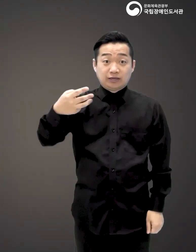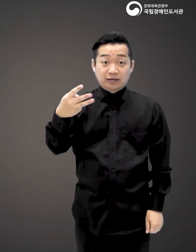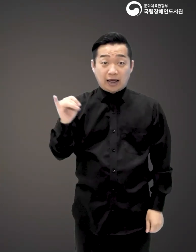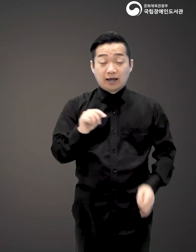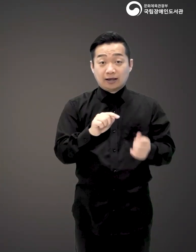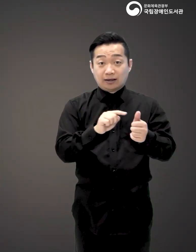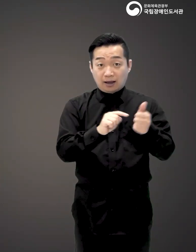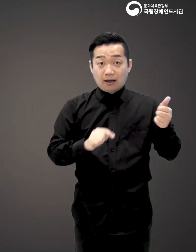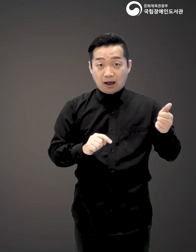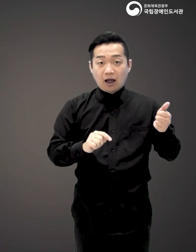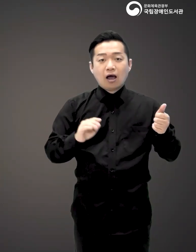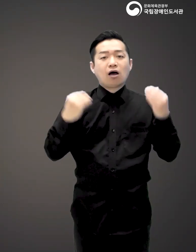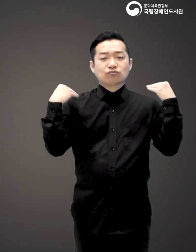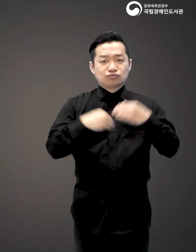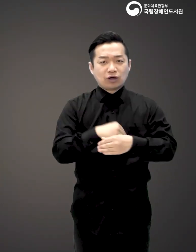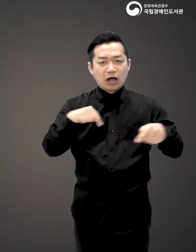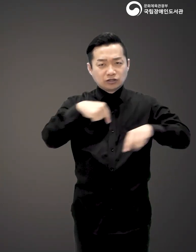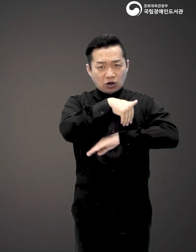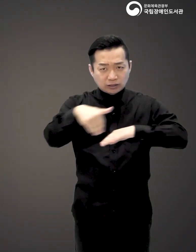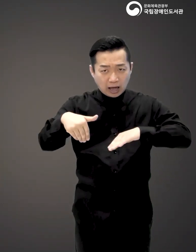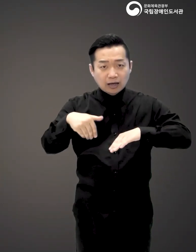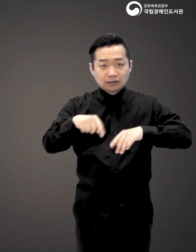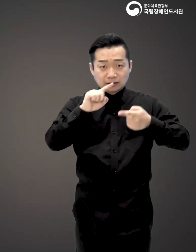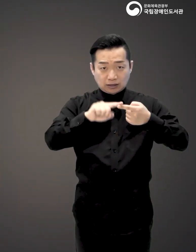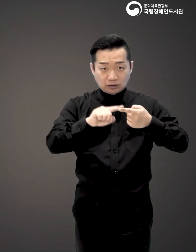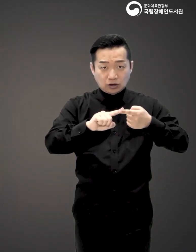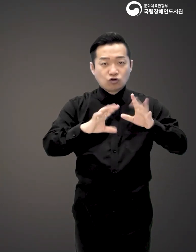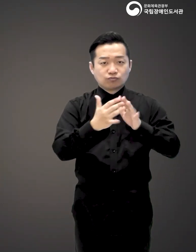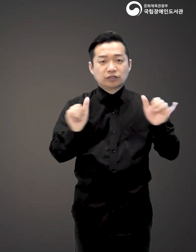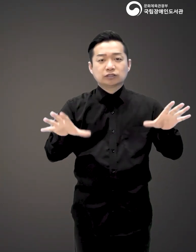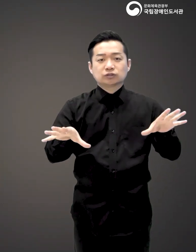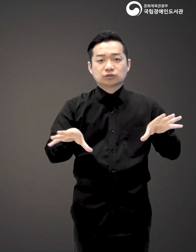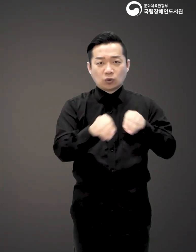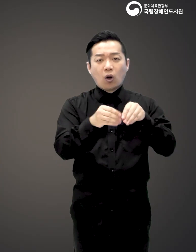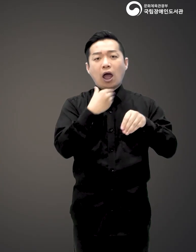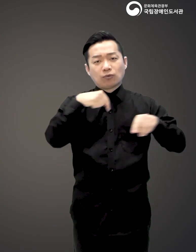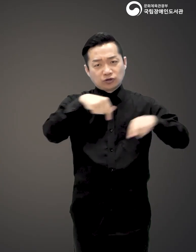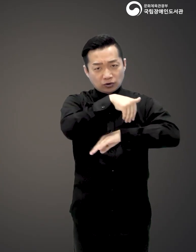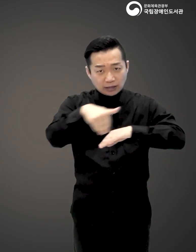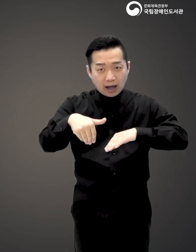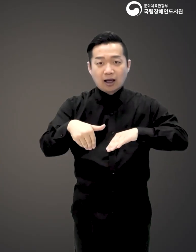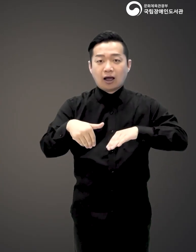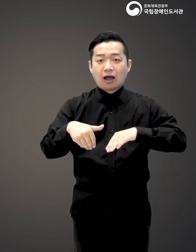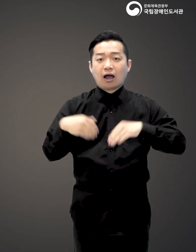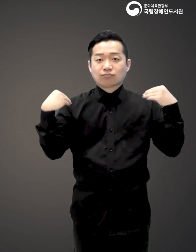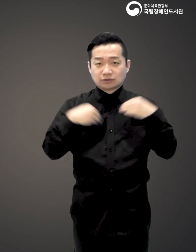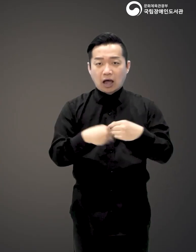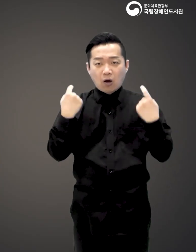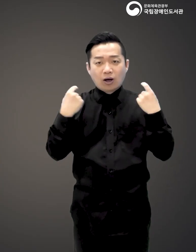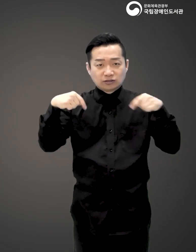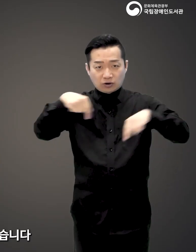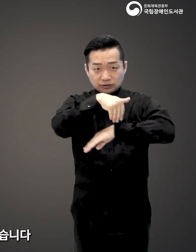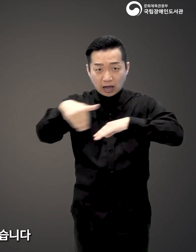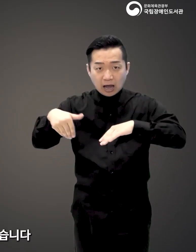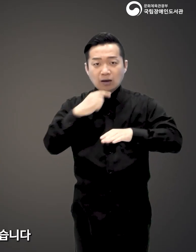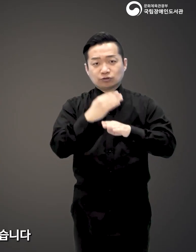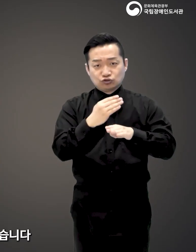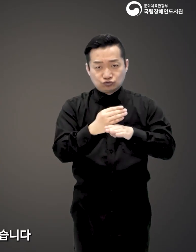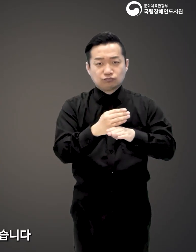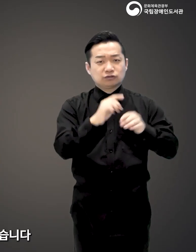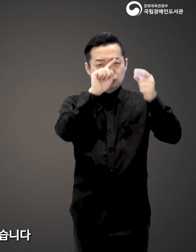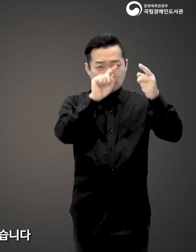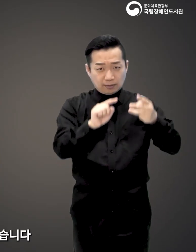히렌님은 부탄의 어떤 정책적인 부분, 국민 총행복 정책이라든가 부탄의 관광 정책, 그리고